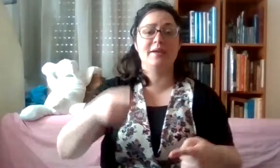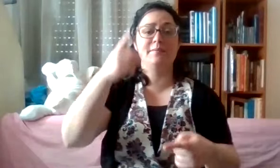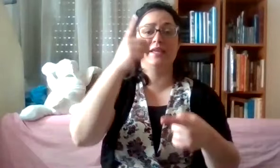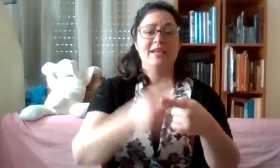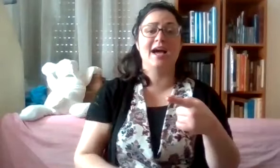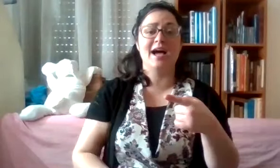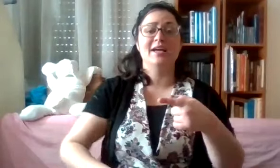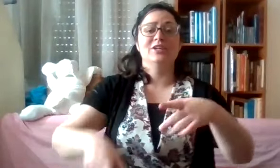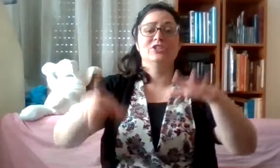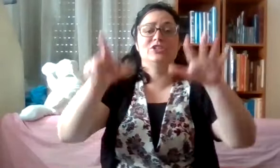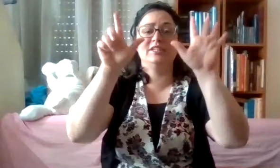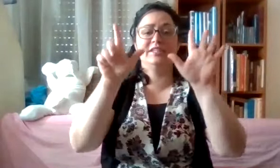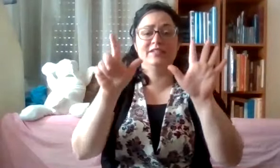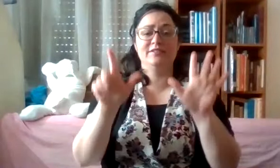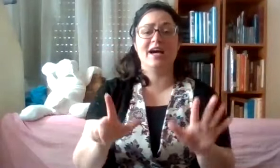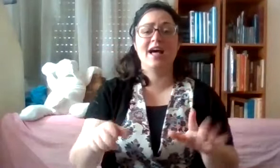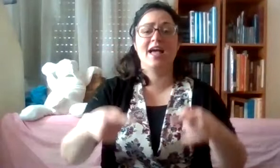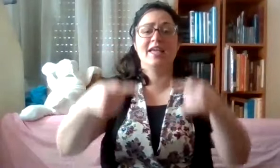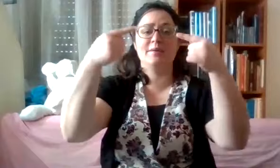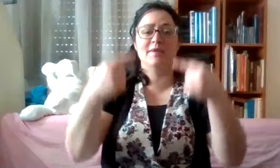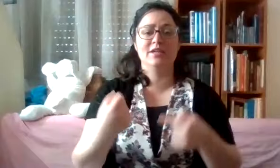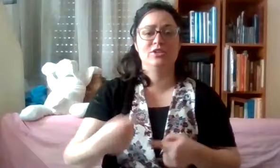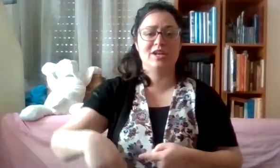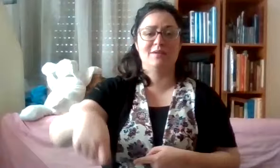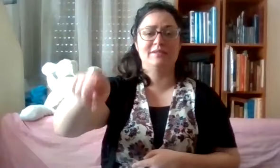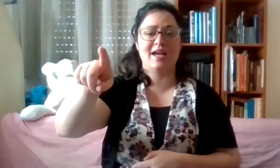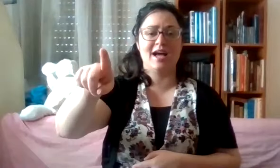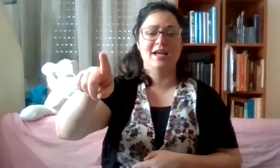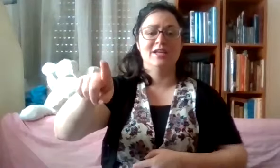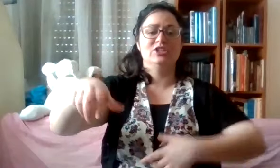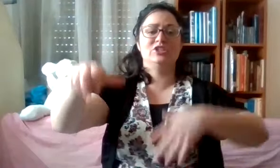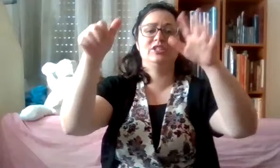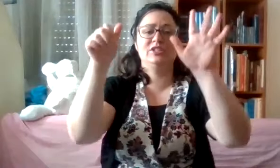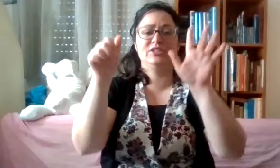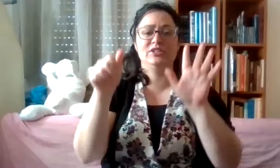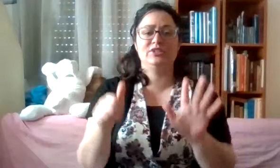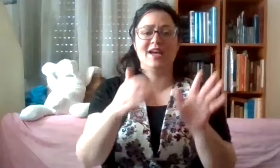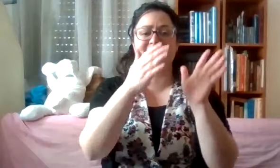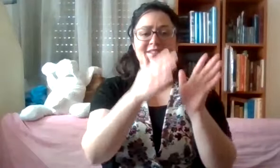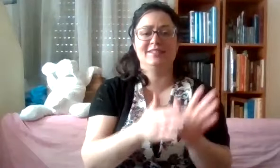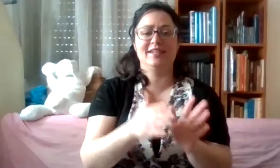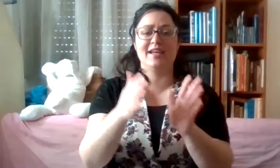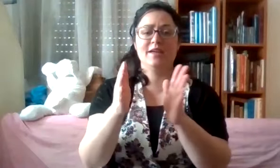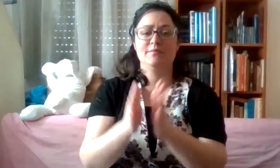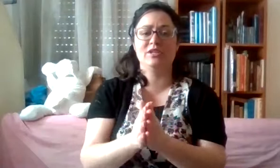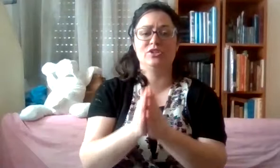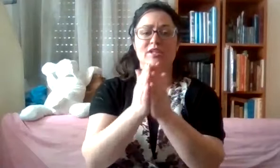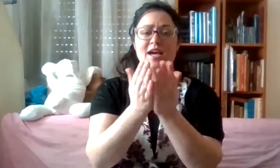מילה שבעה ימי שבתא שישה סדרי משנה